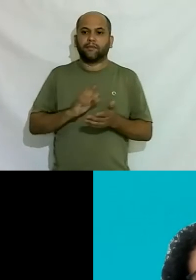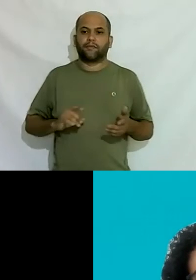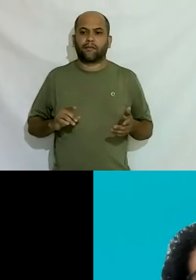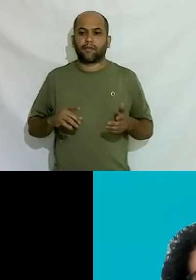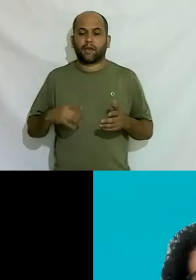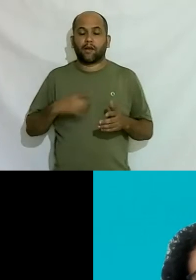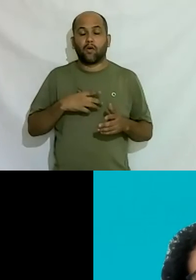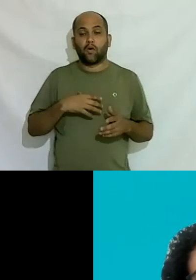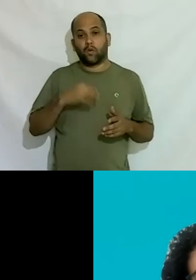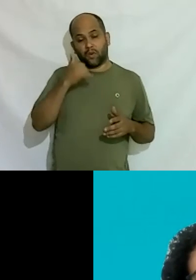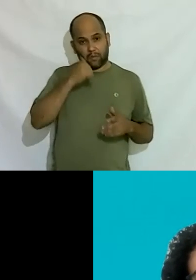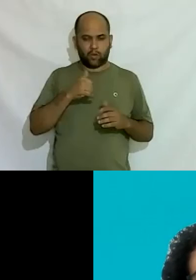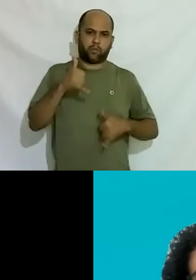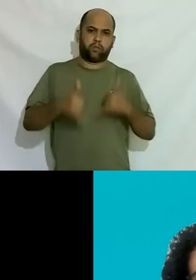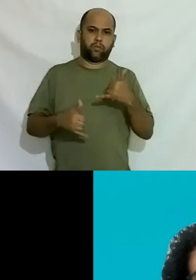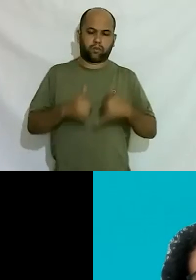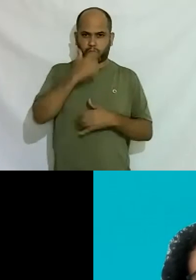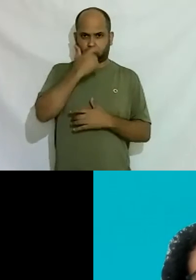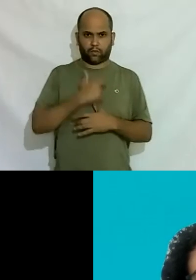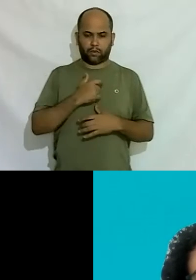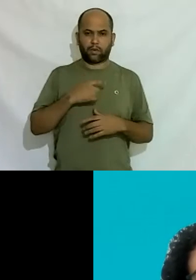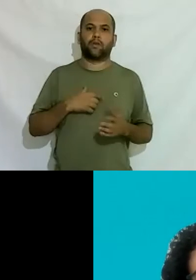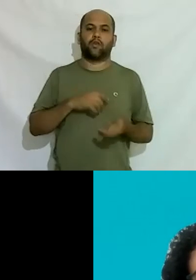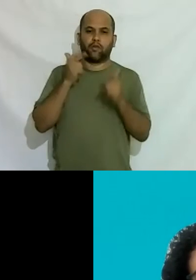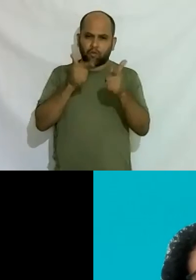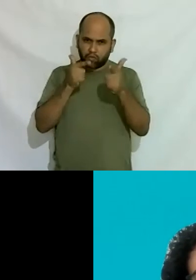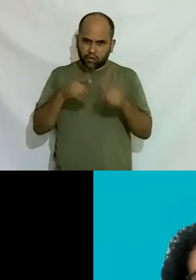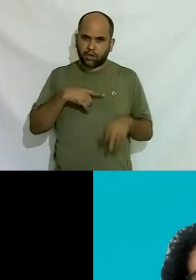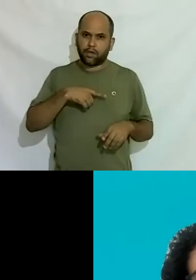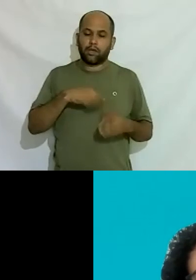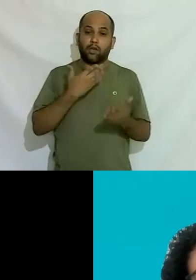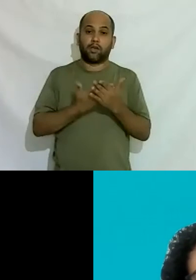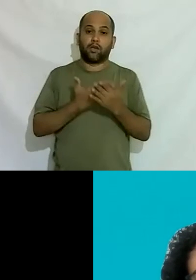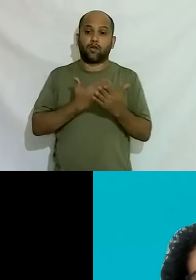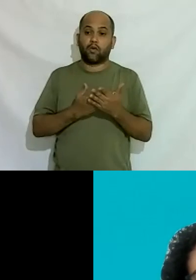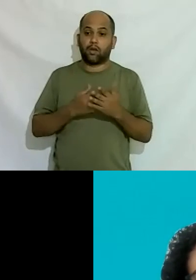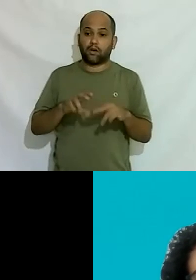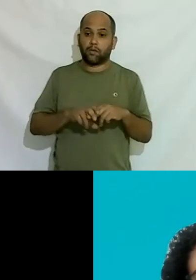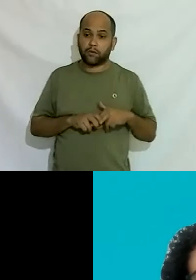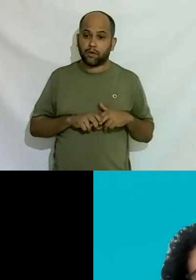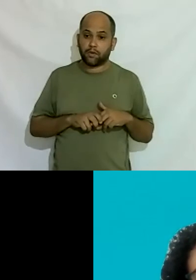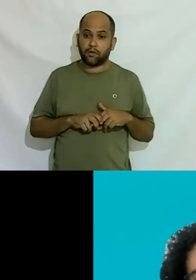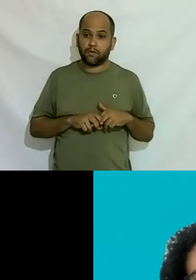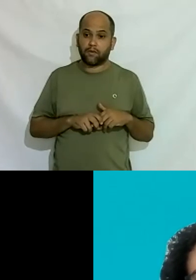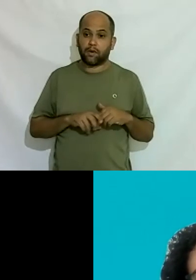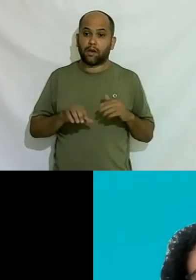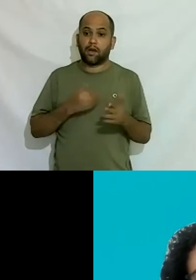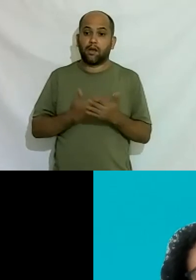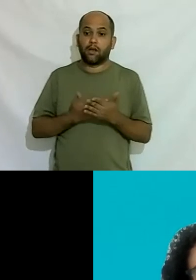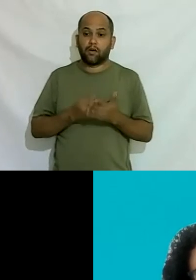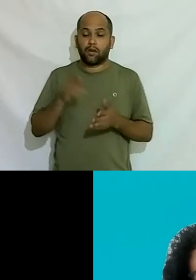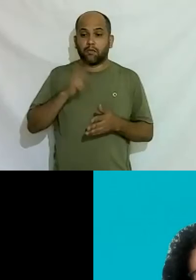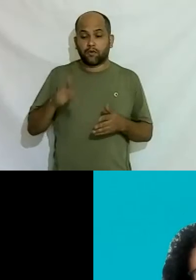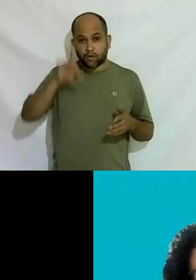masculina e aí sofre bullying e aí a escola causa bullying a própria escola professora